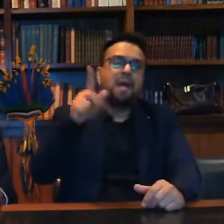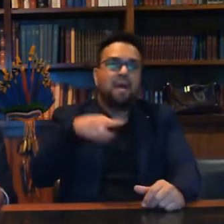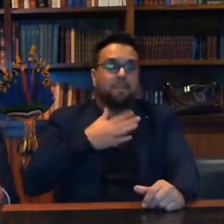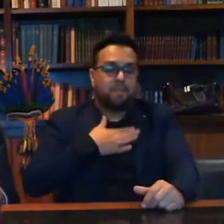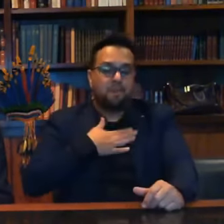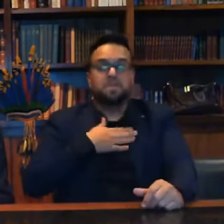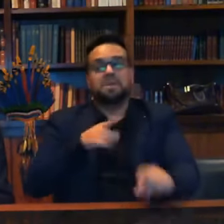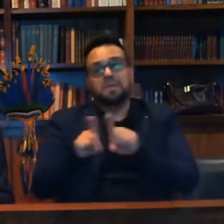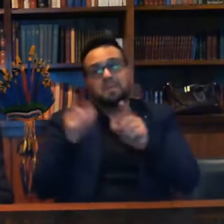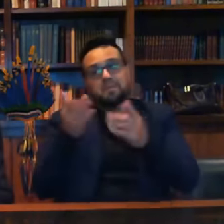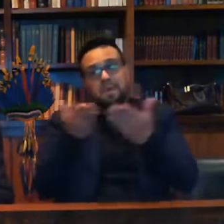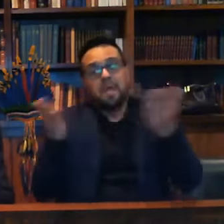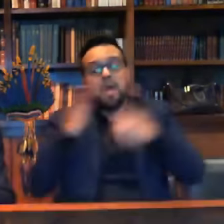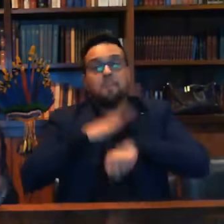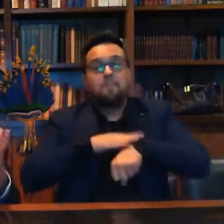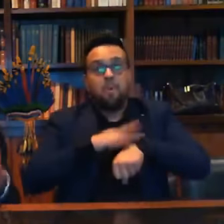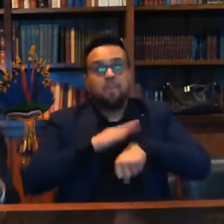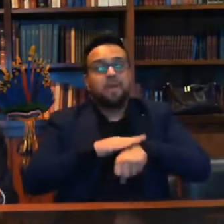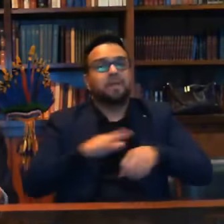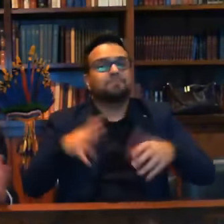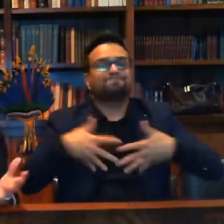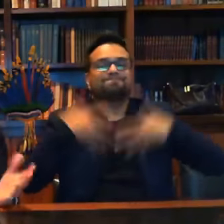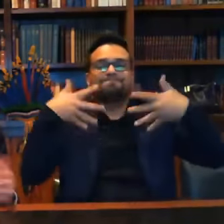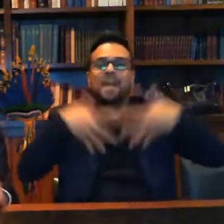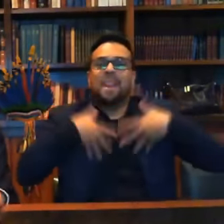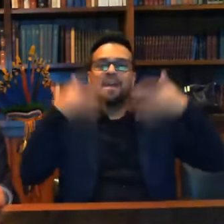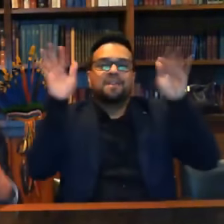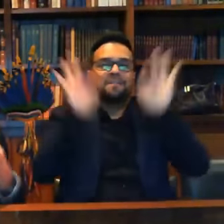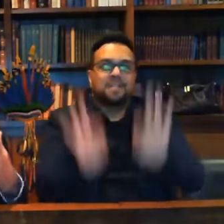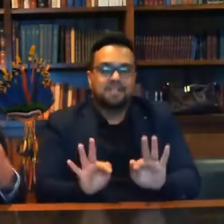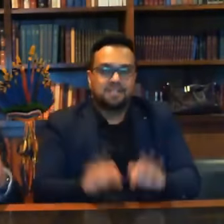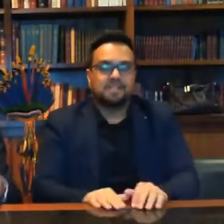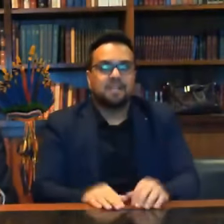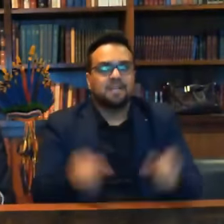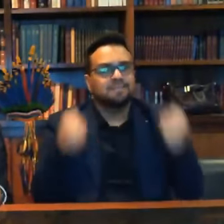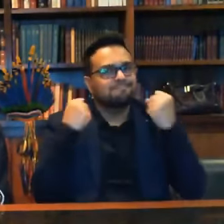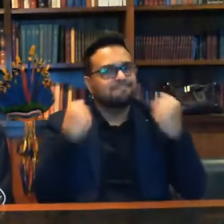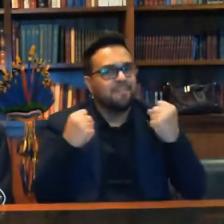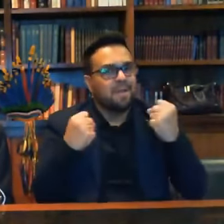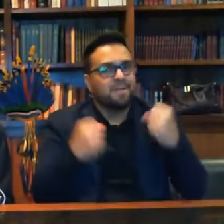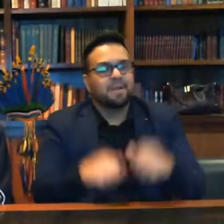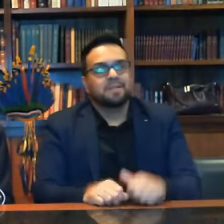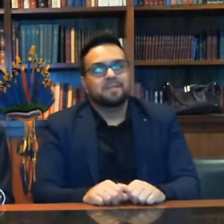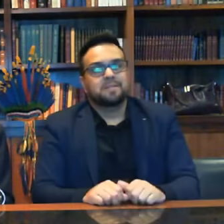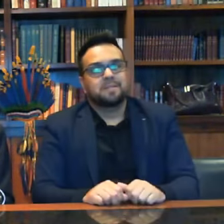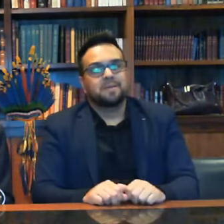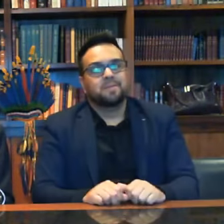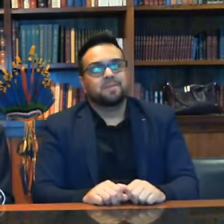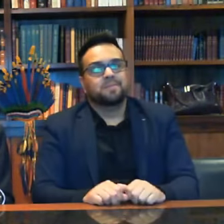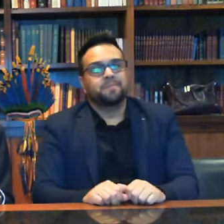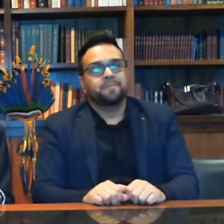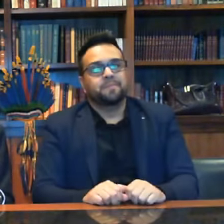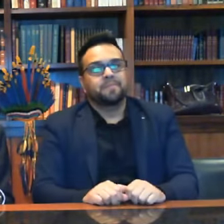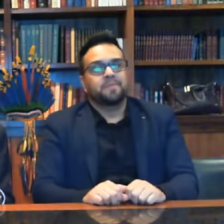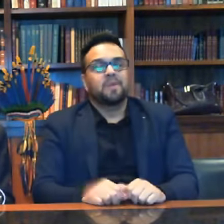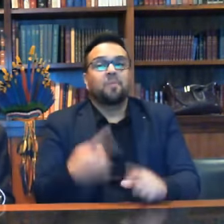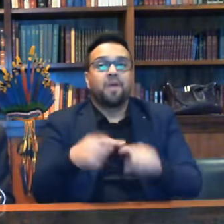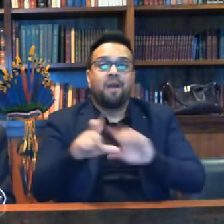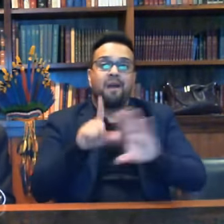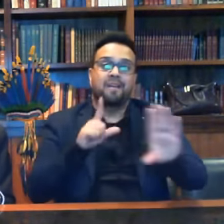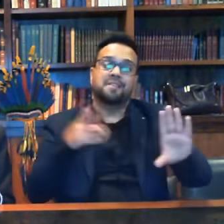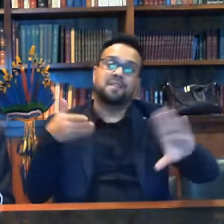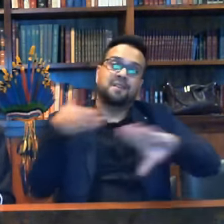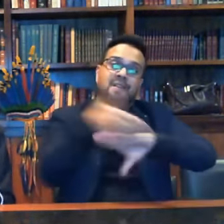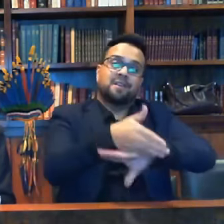para mim é um momento de extrema alegria felicidade vibração antes do início do evento nós